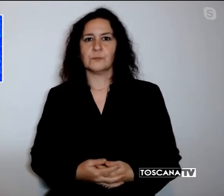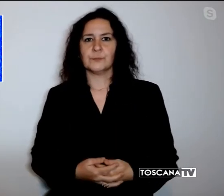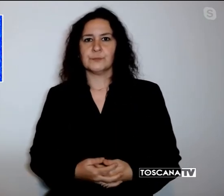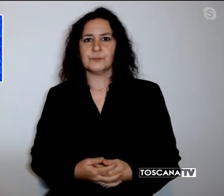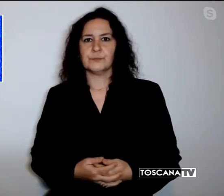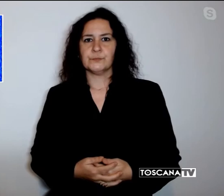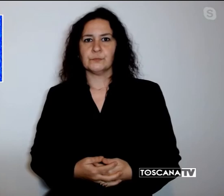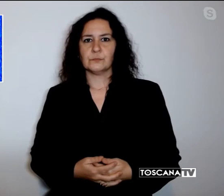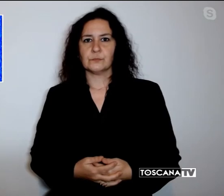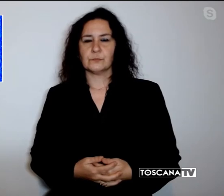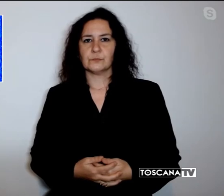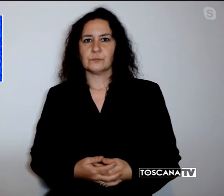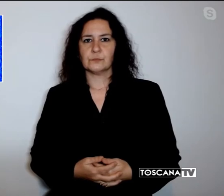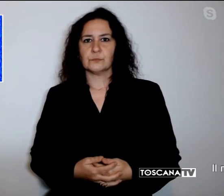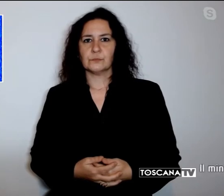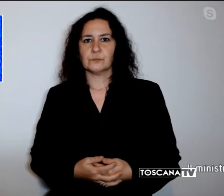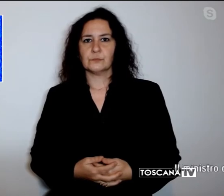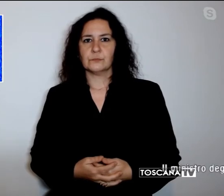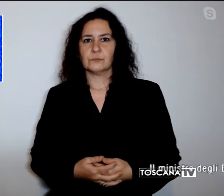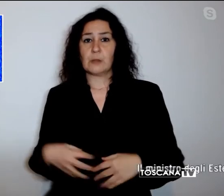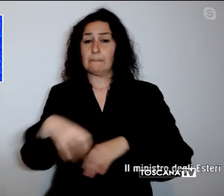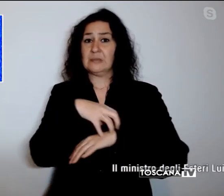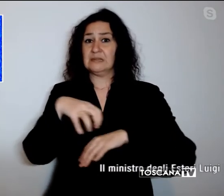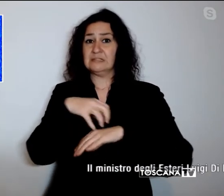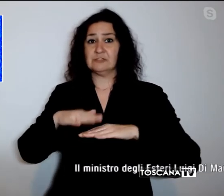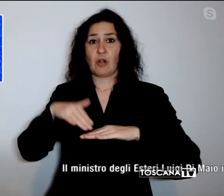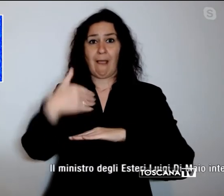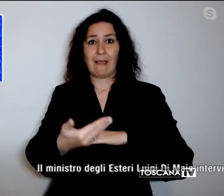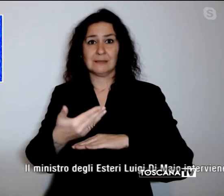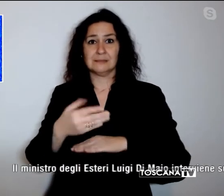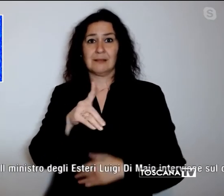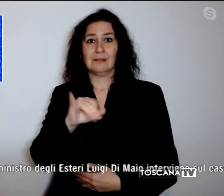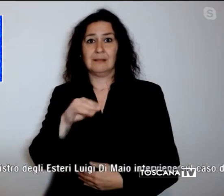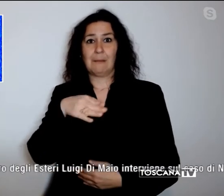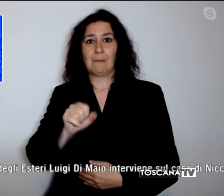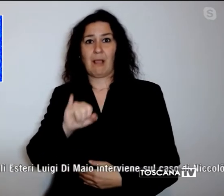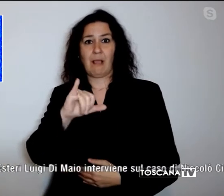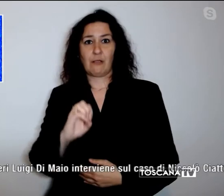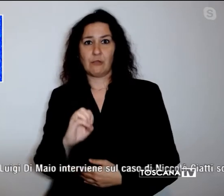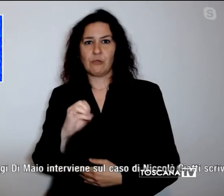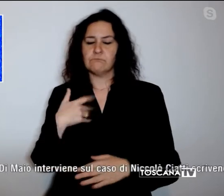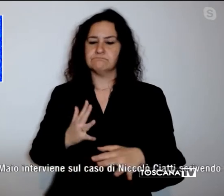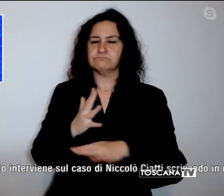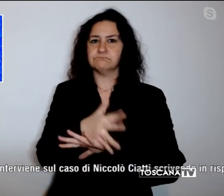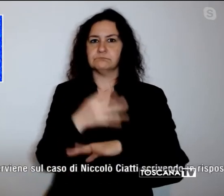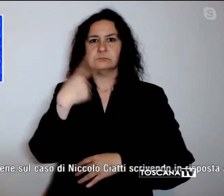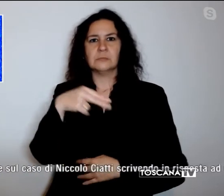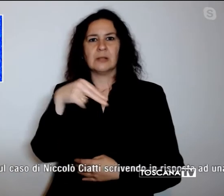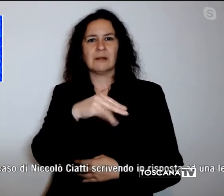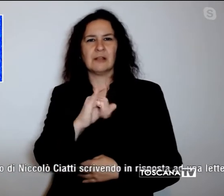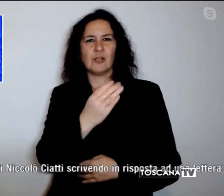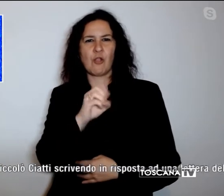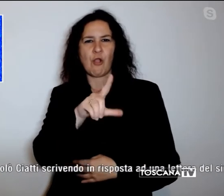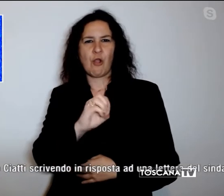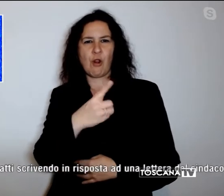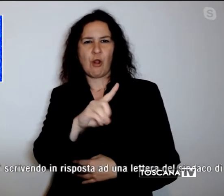Il ministro degli esteri Luigi Di Maio interviene sul caso di Nicolò Ciatti scrivendo